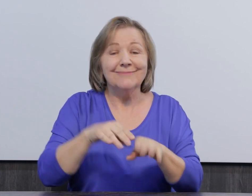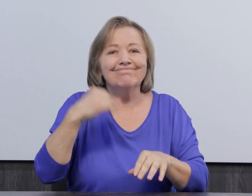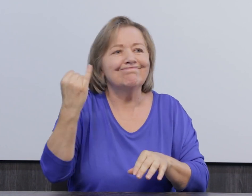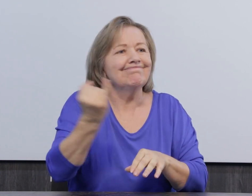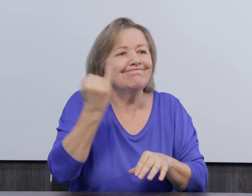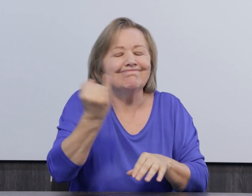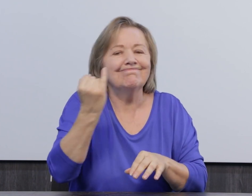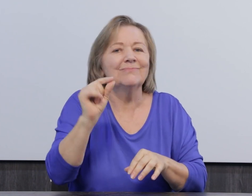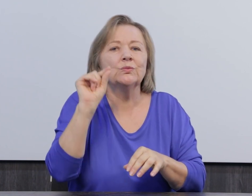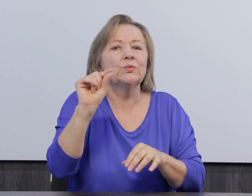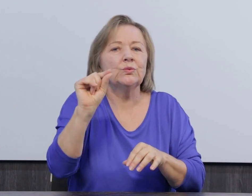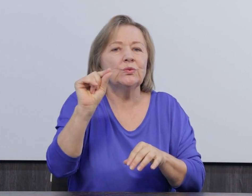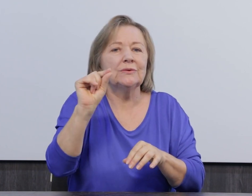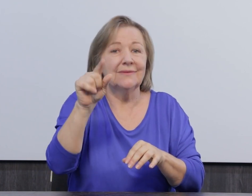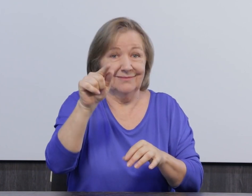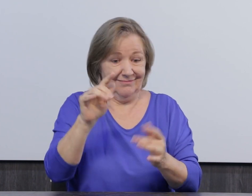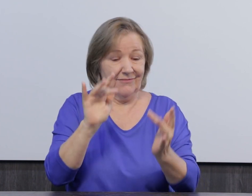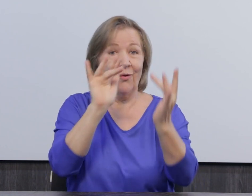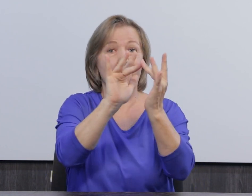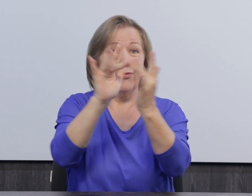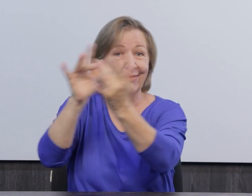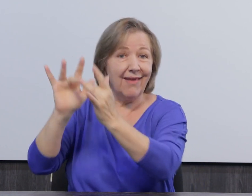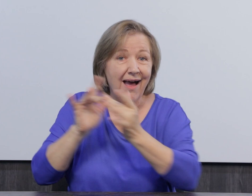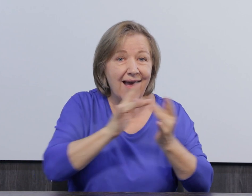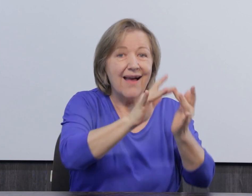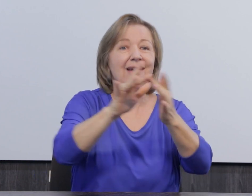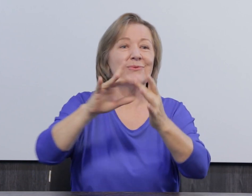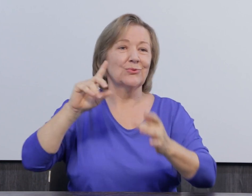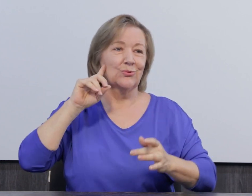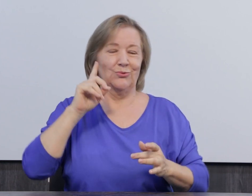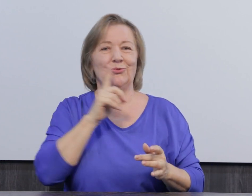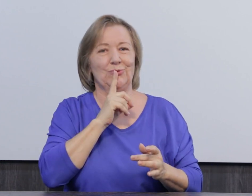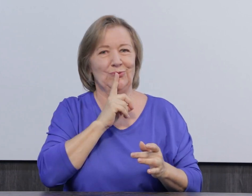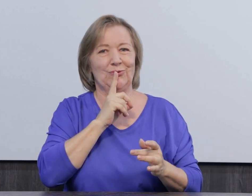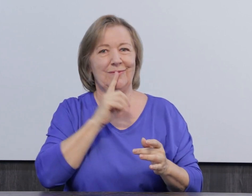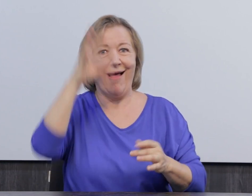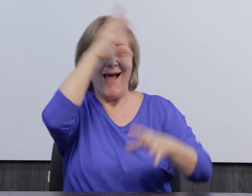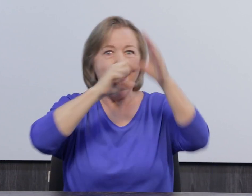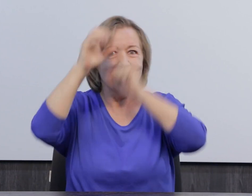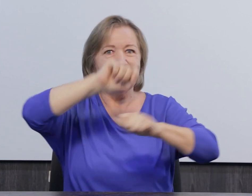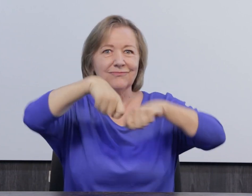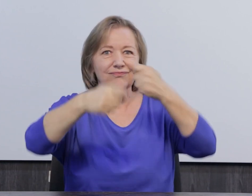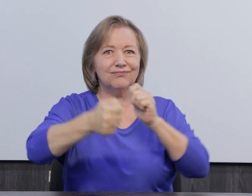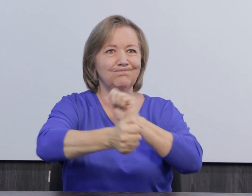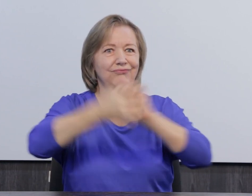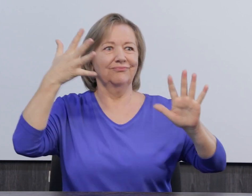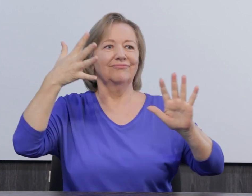Também é extremamente importante o contato com as pessoas surdas, para que vocês aprendam e sejam